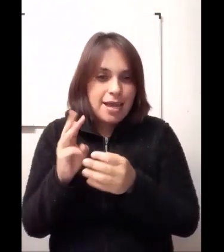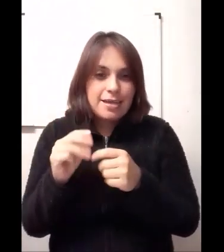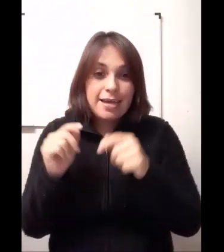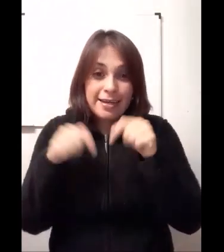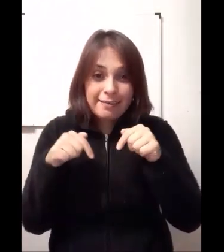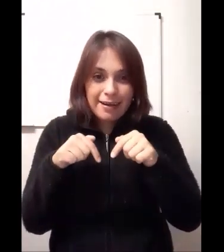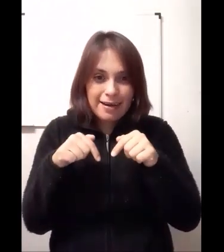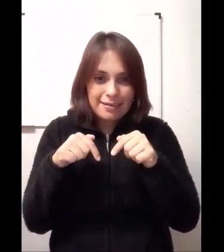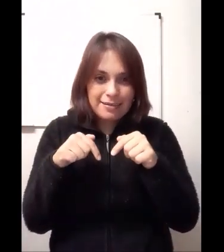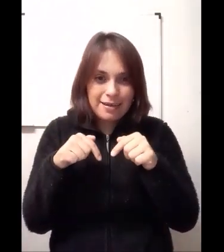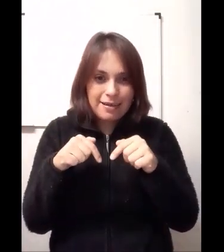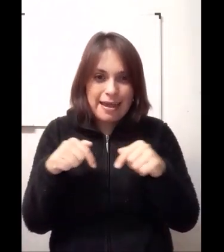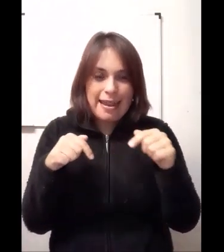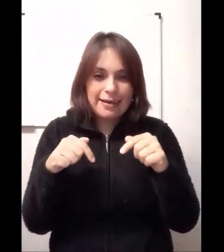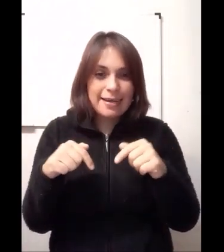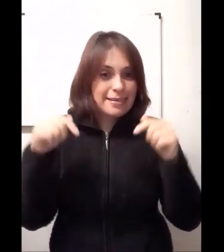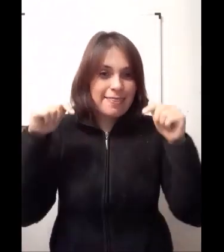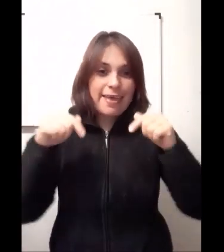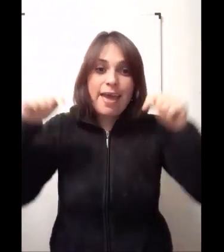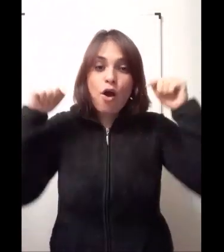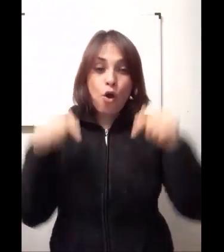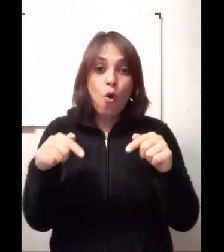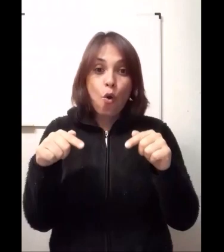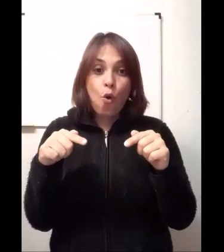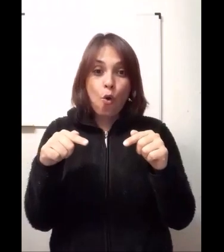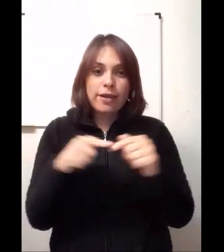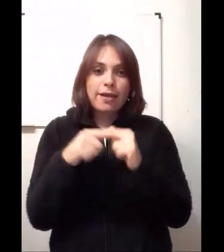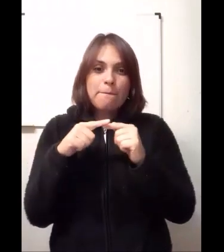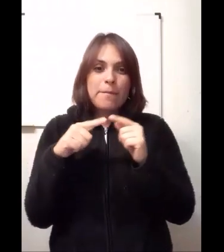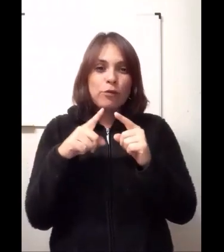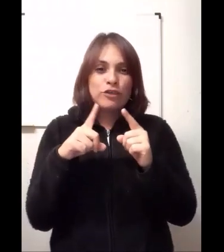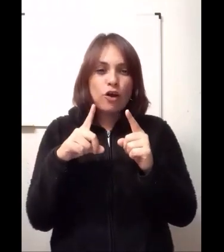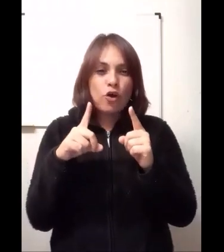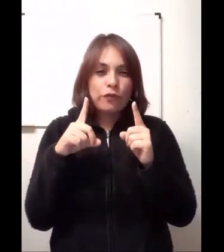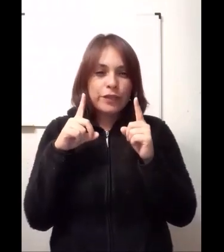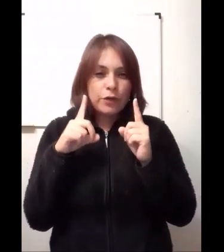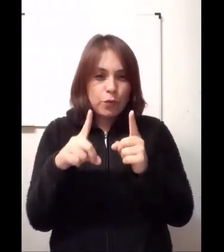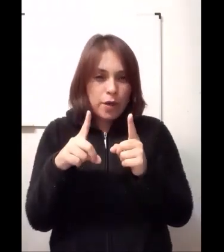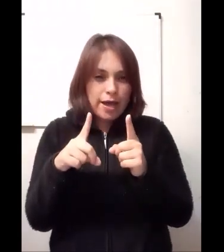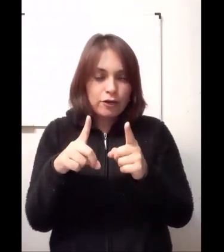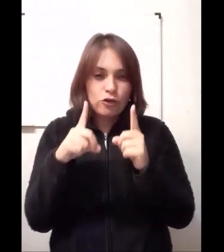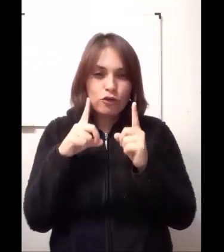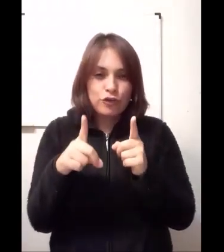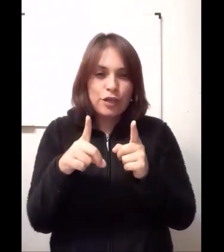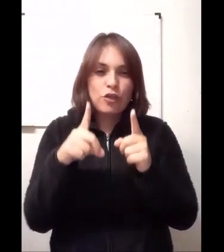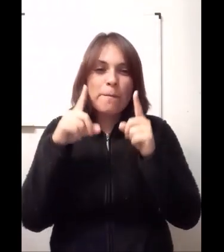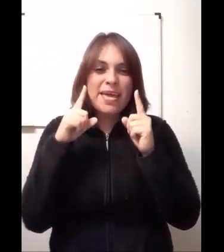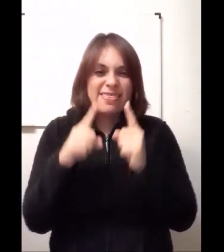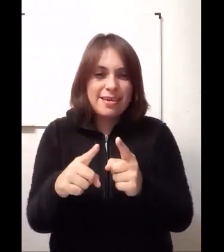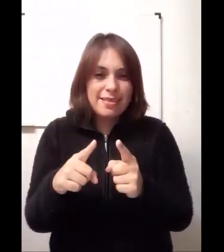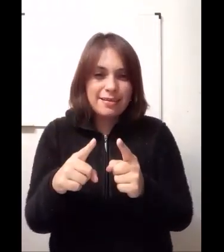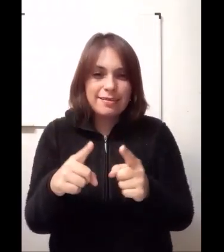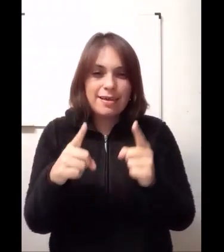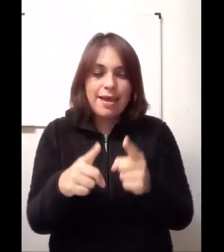Y en esta clase, en la clase de hoy, vamos a continuar conociendo medidas que